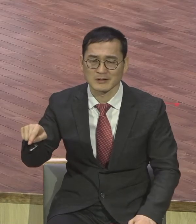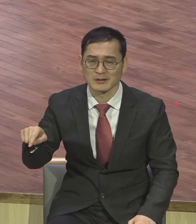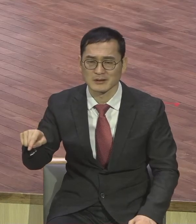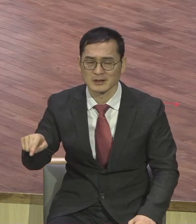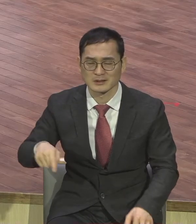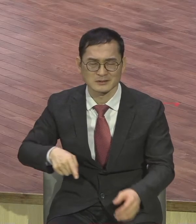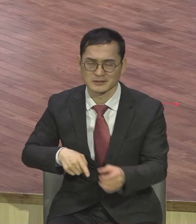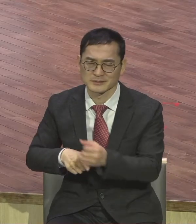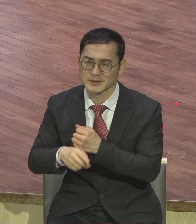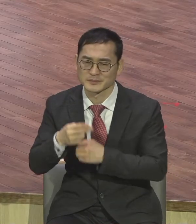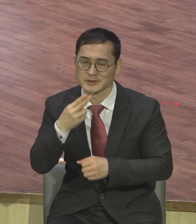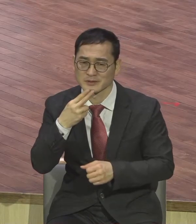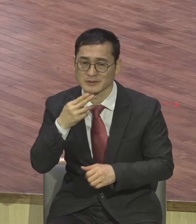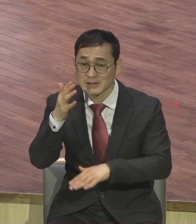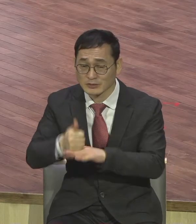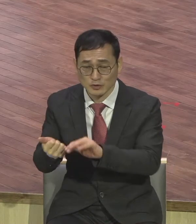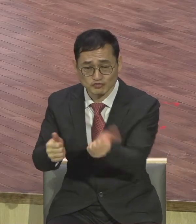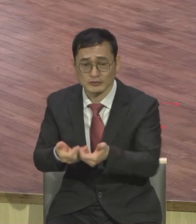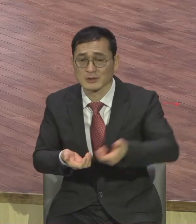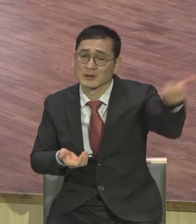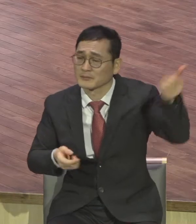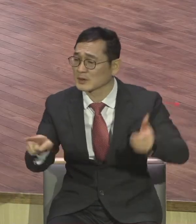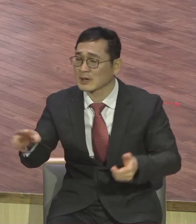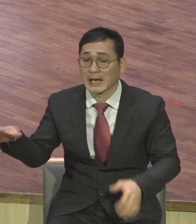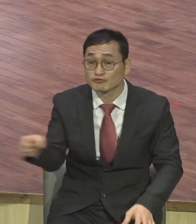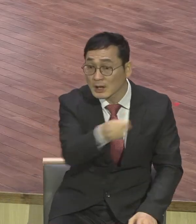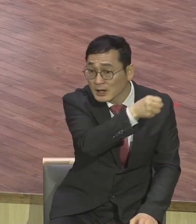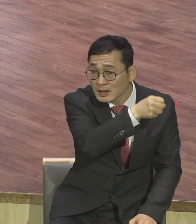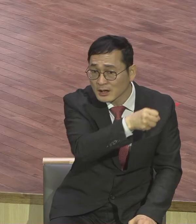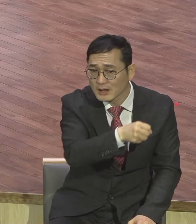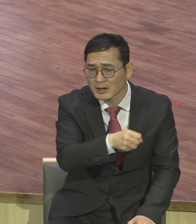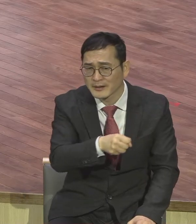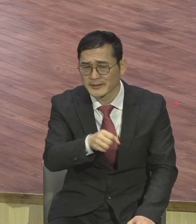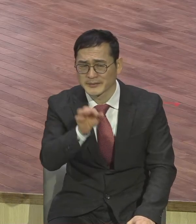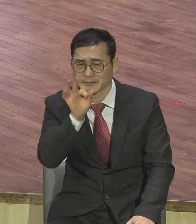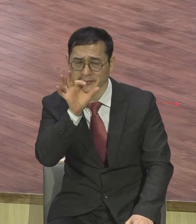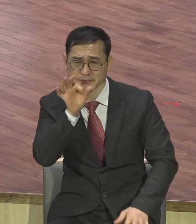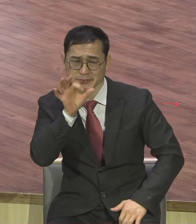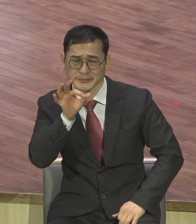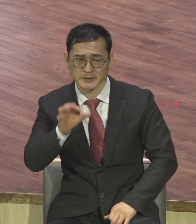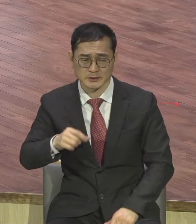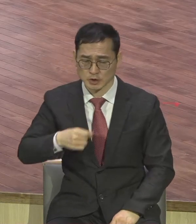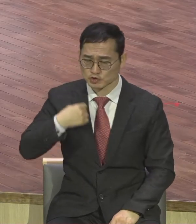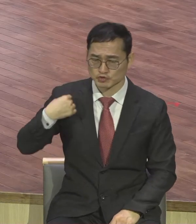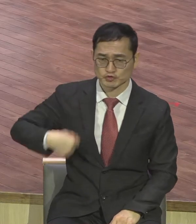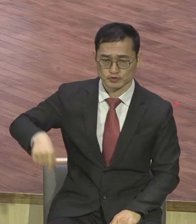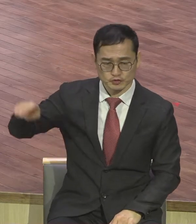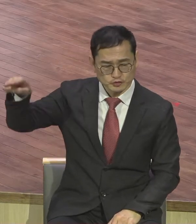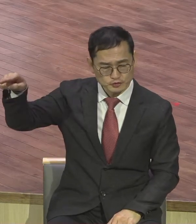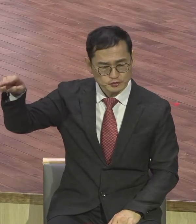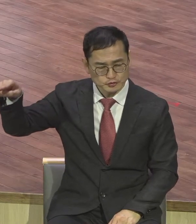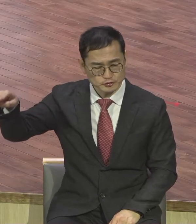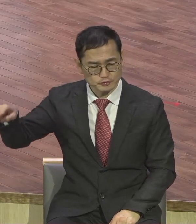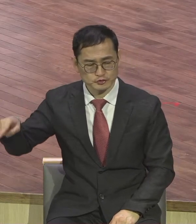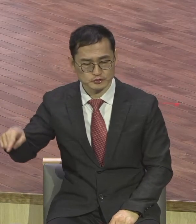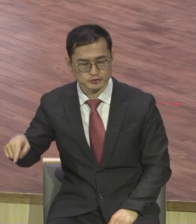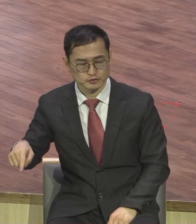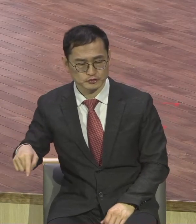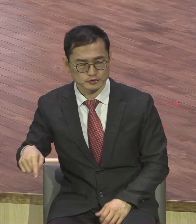서지도 못해요 중국에 어제 뉴스에 보니까 누가 부정을 했는데 2천억을 부정을 받아